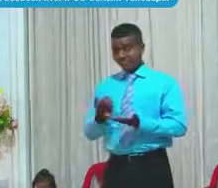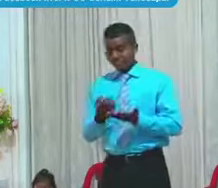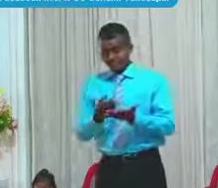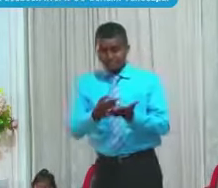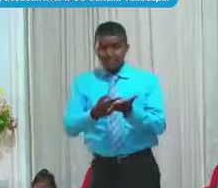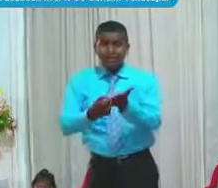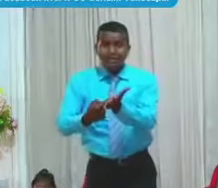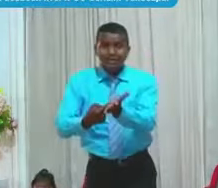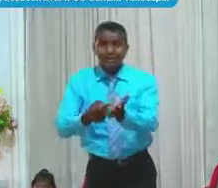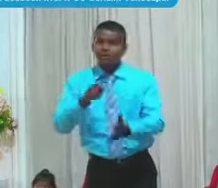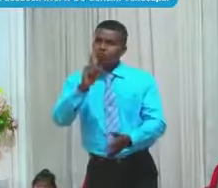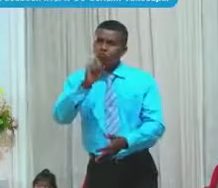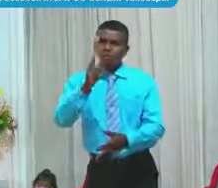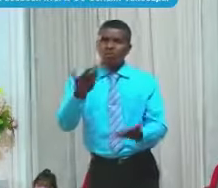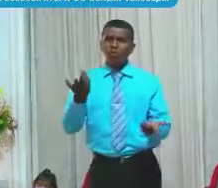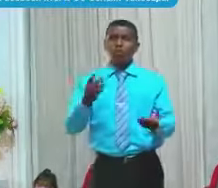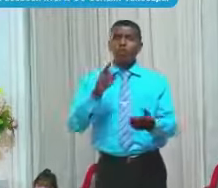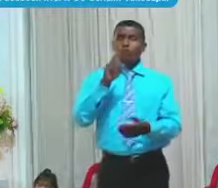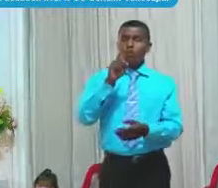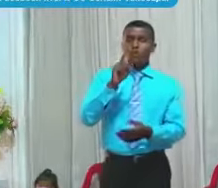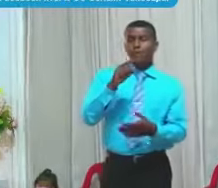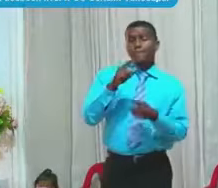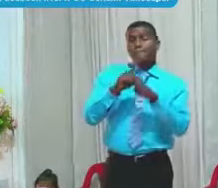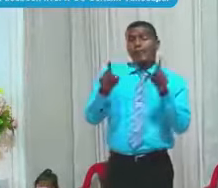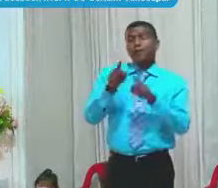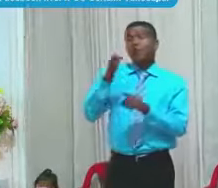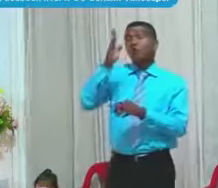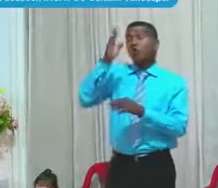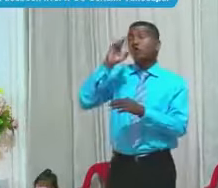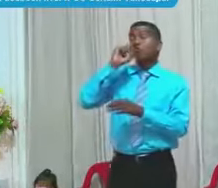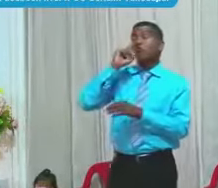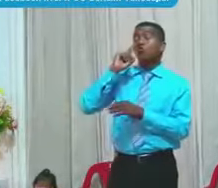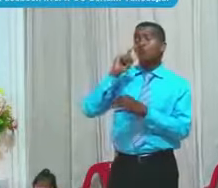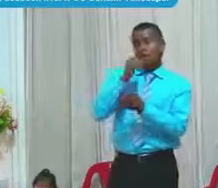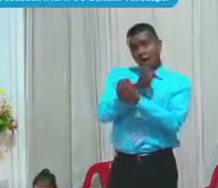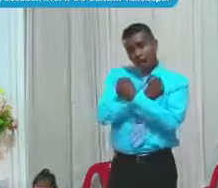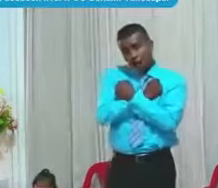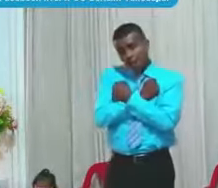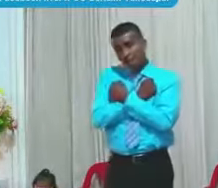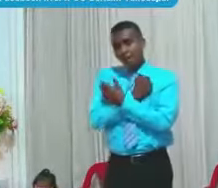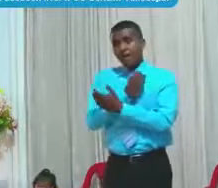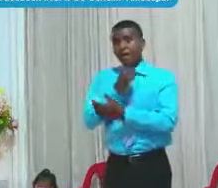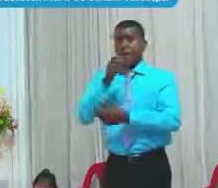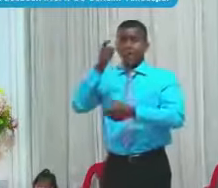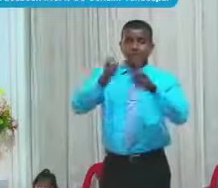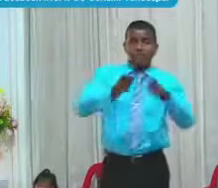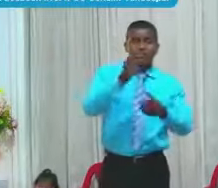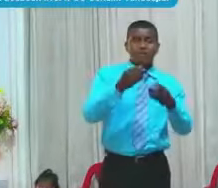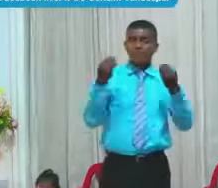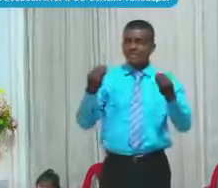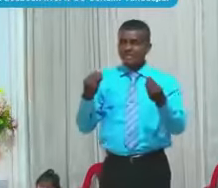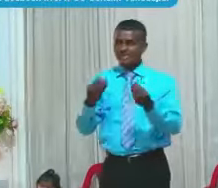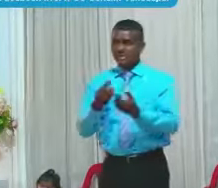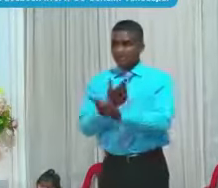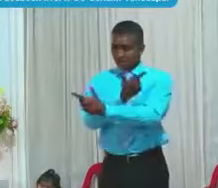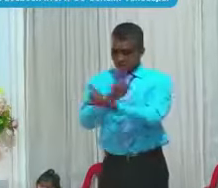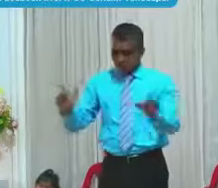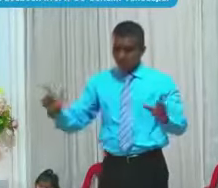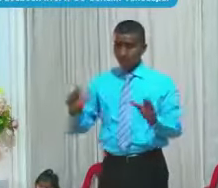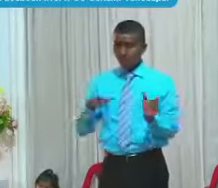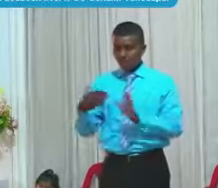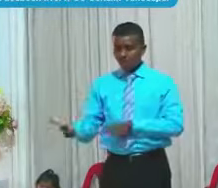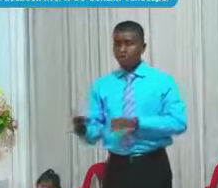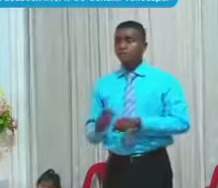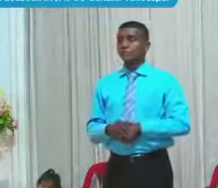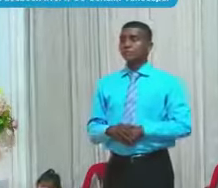en dos Maneras Habla Dios Al hombre Para librarlo De la muerte Y aquí Está